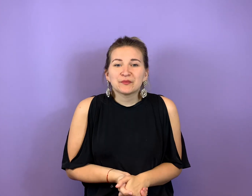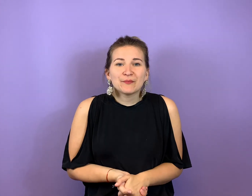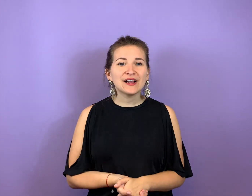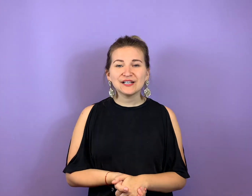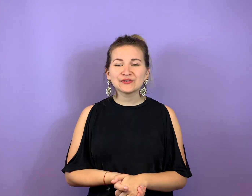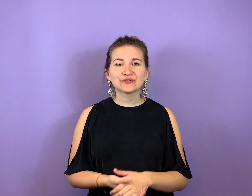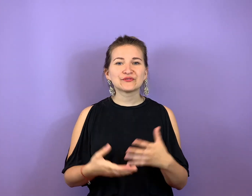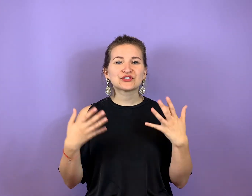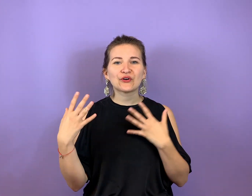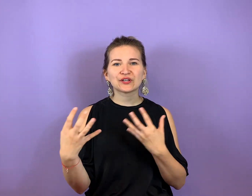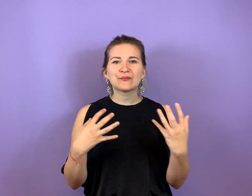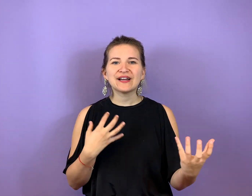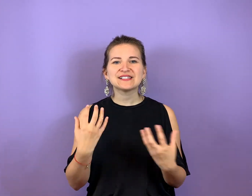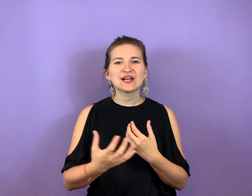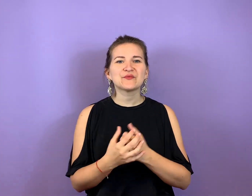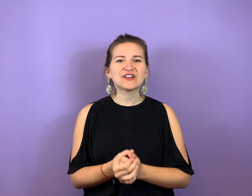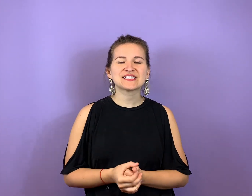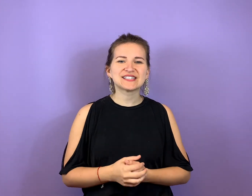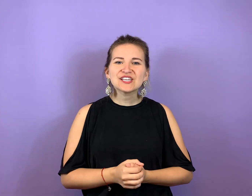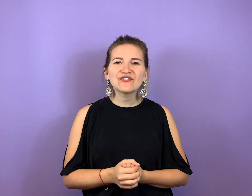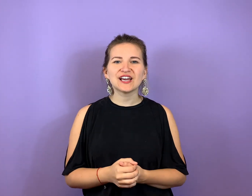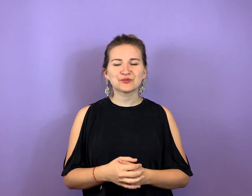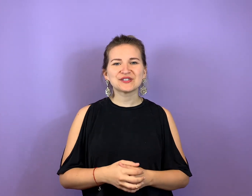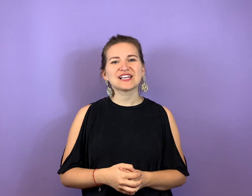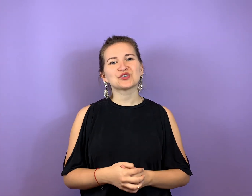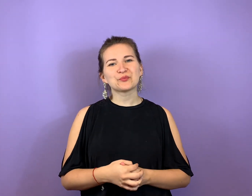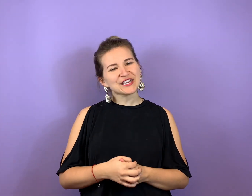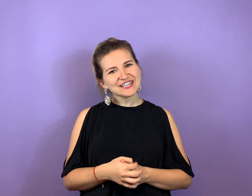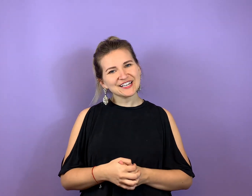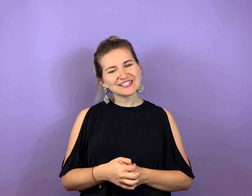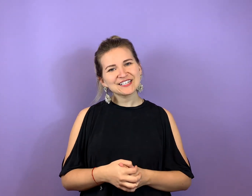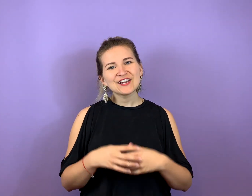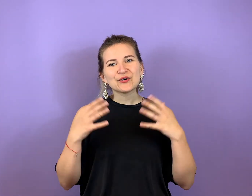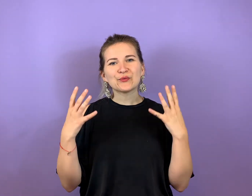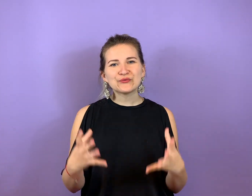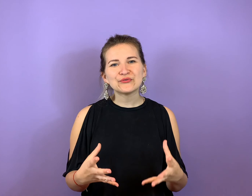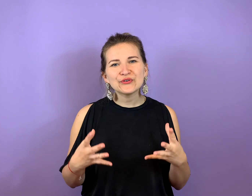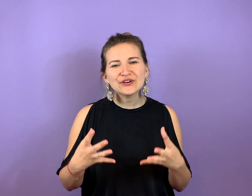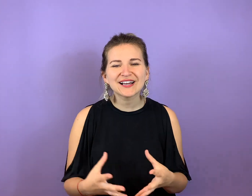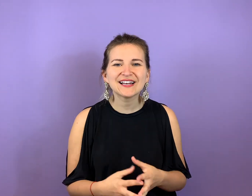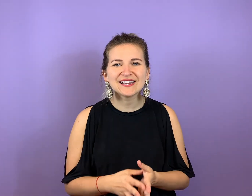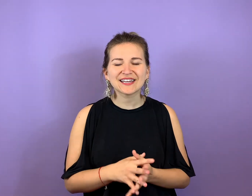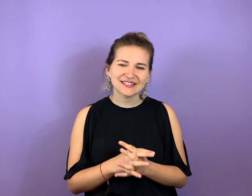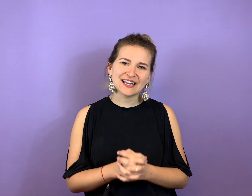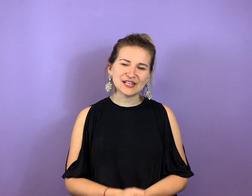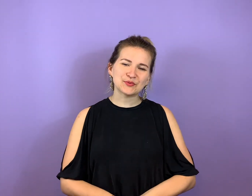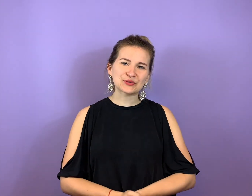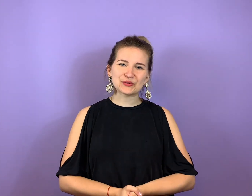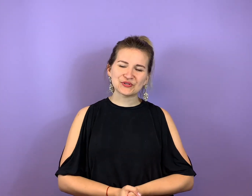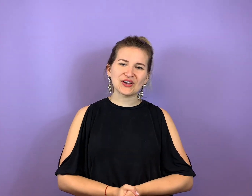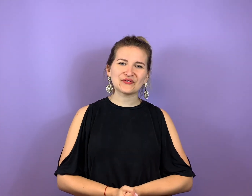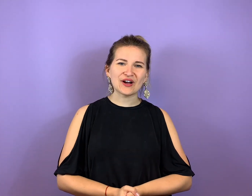mir melden und wir schauen gemeinsam, was dich vielleicht bisher noch behindert, um wirklich dein Liebesglück zu erfahren.